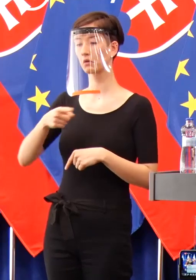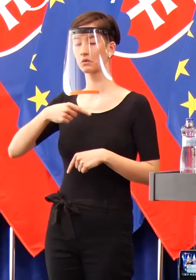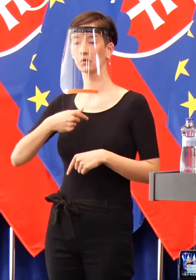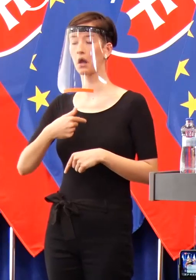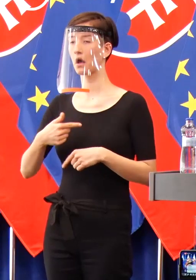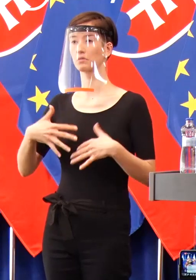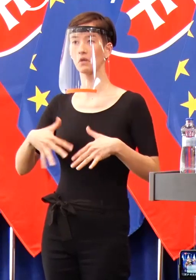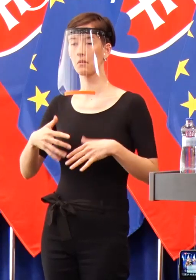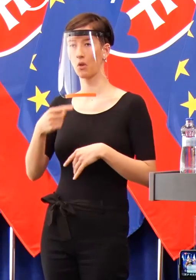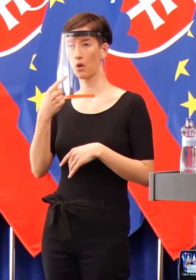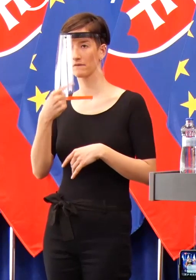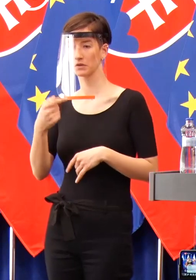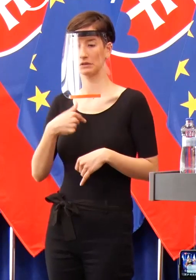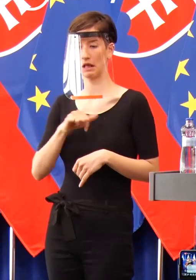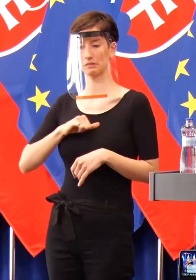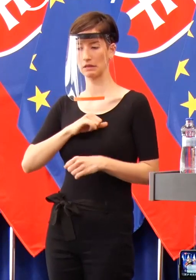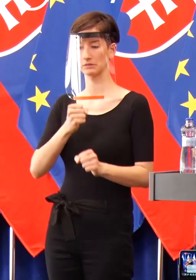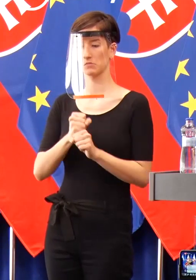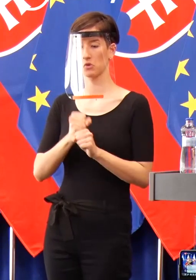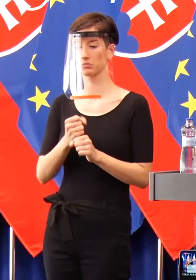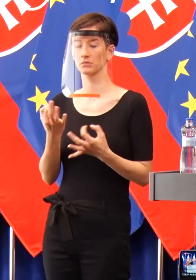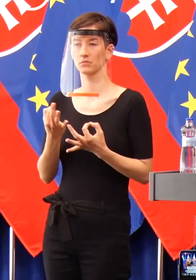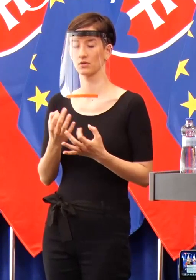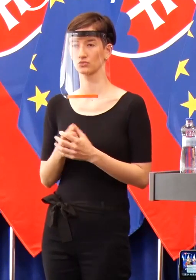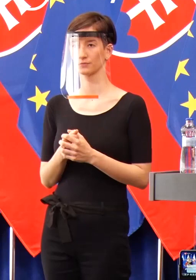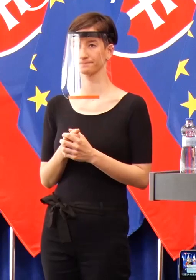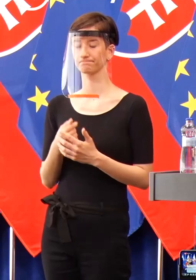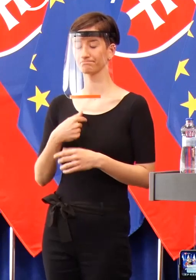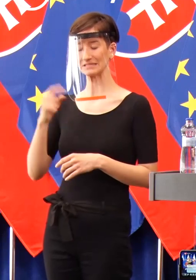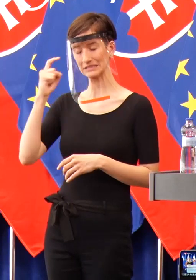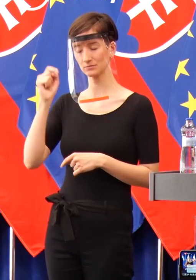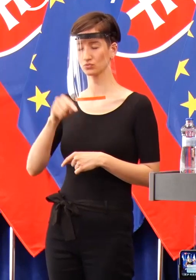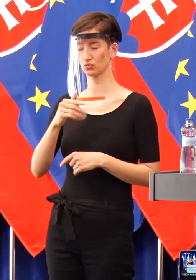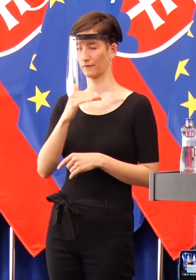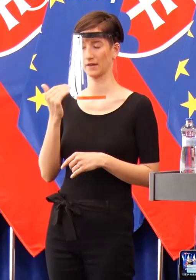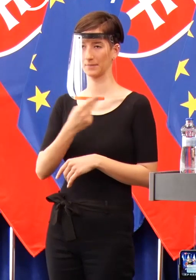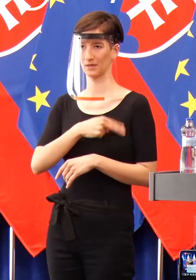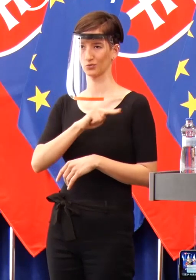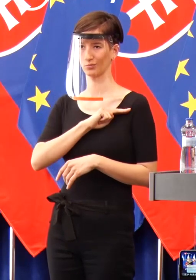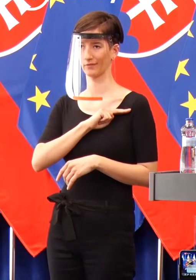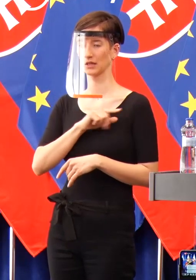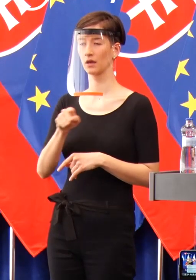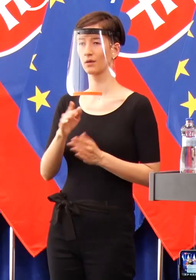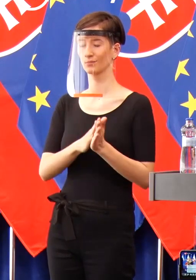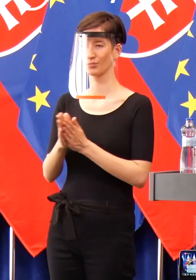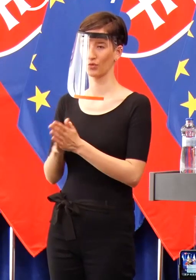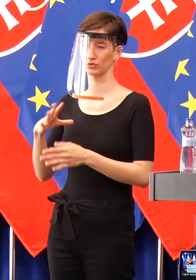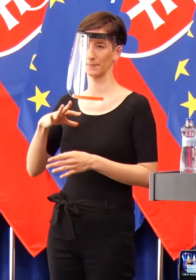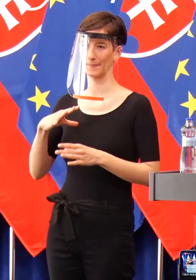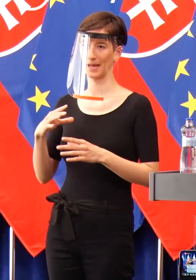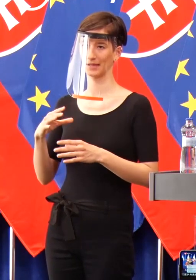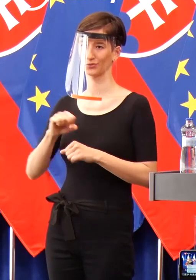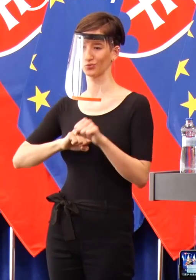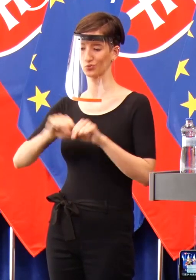ľuďmi. Preto si myslím, že je mimoriadne nezodpovedné a pán predseda finančného výboru by sa mohol začať správať trošku zodpovedne, keď už teda bere taký vysoký plat.